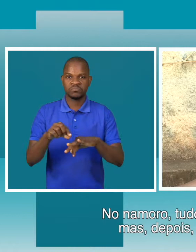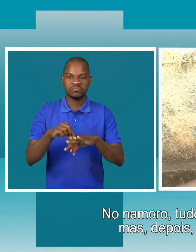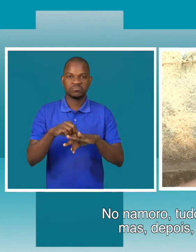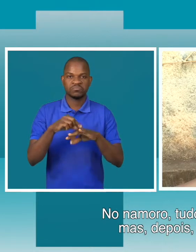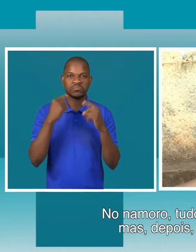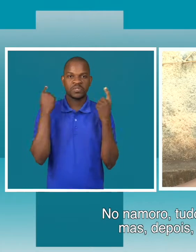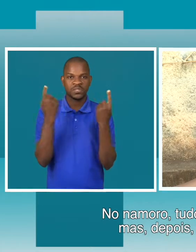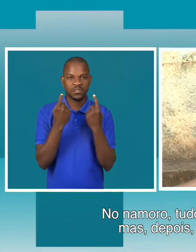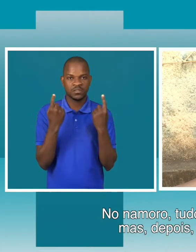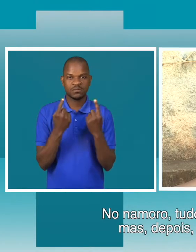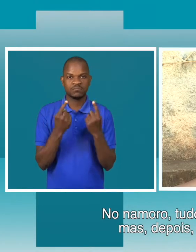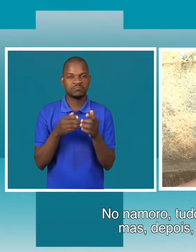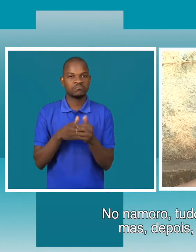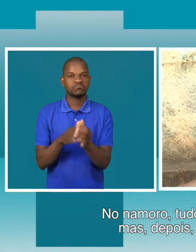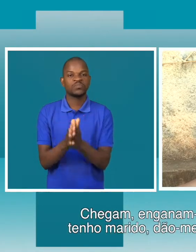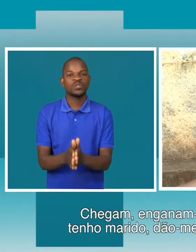não há nada.